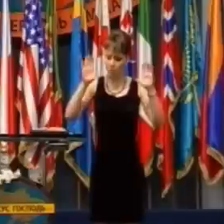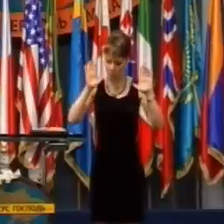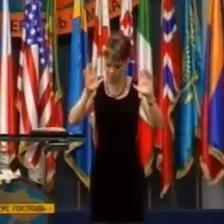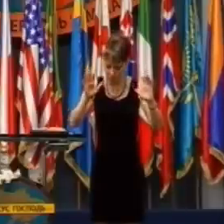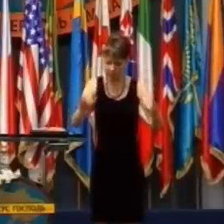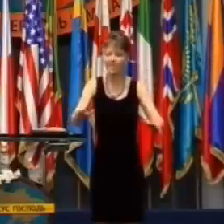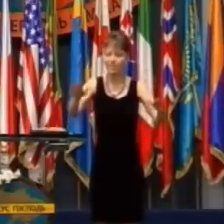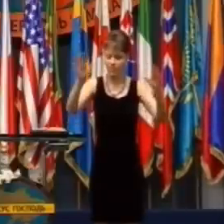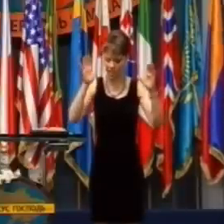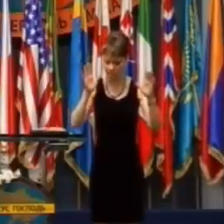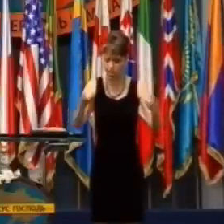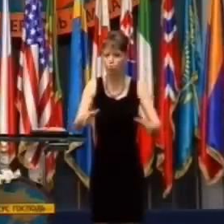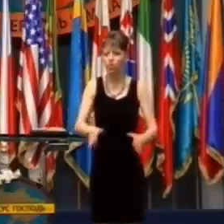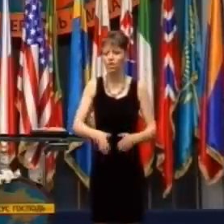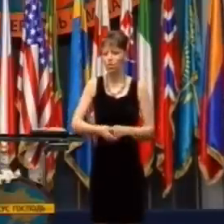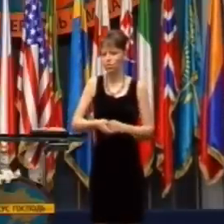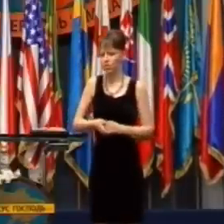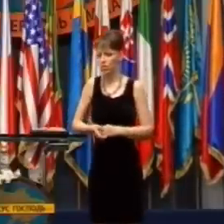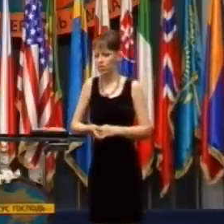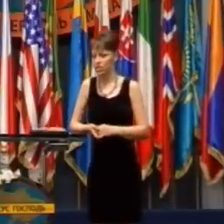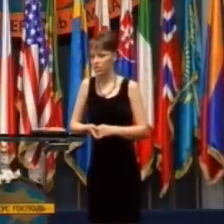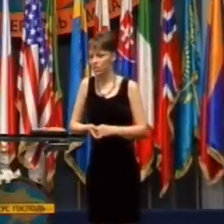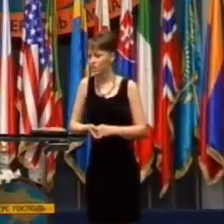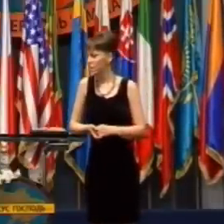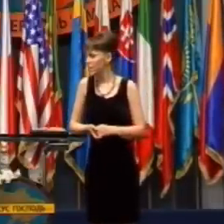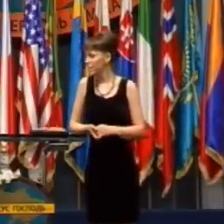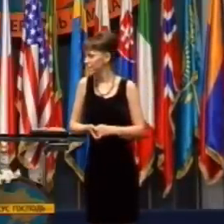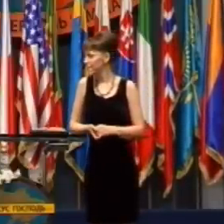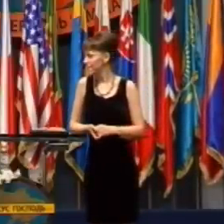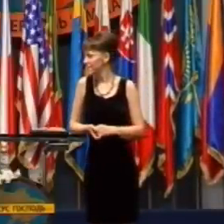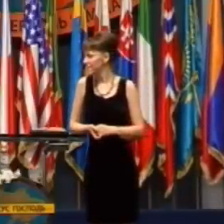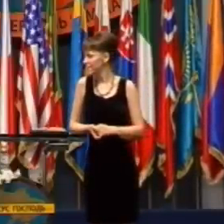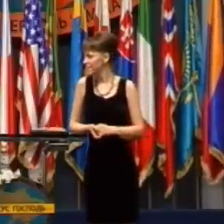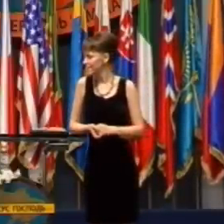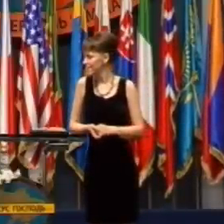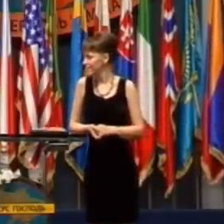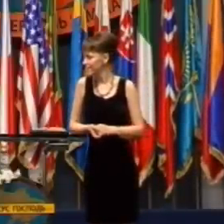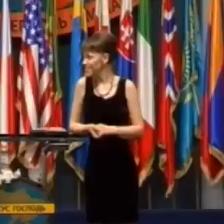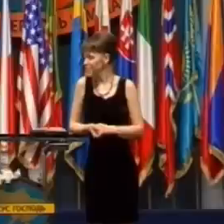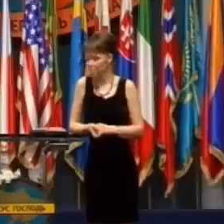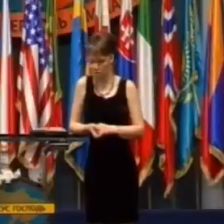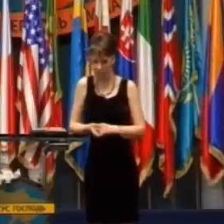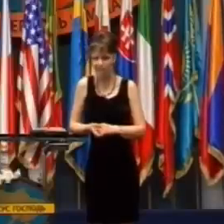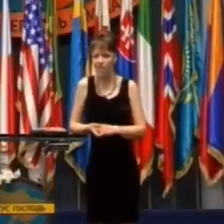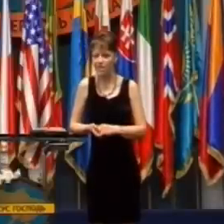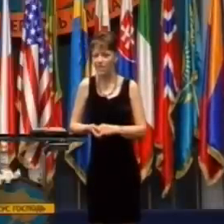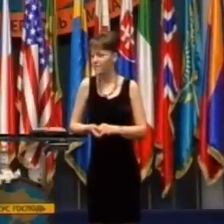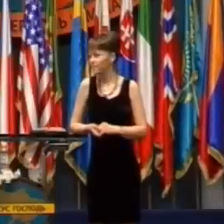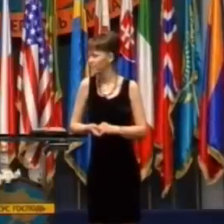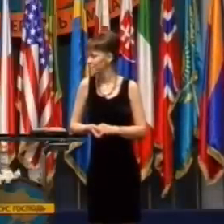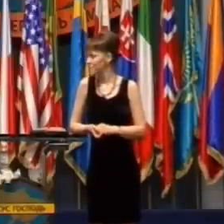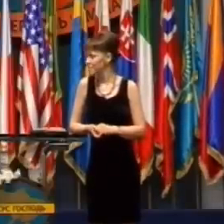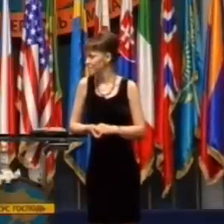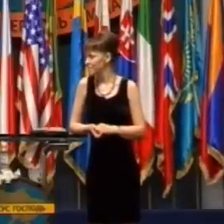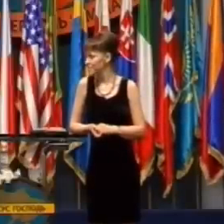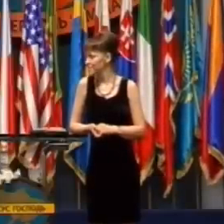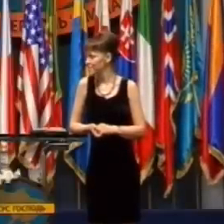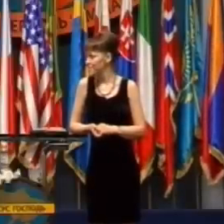Ale my sme sa modlili a kládli na ňu ruky a povedali sme jej,